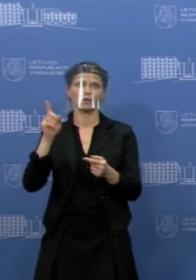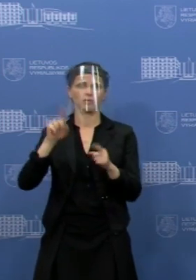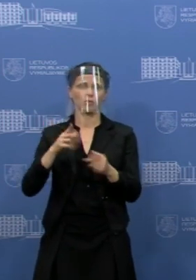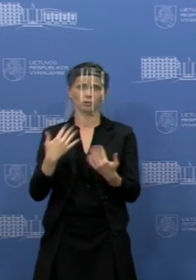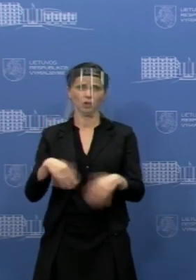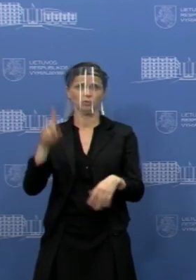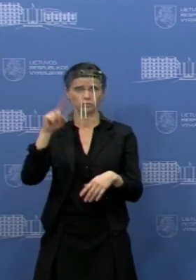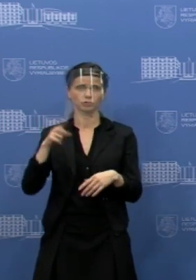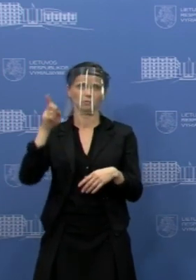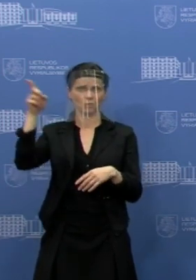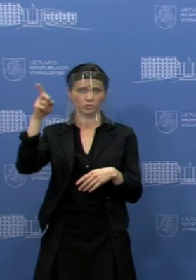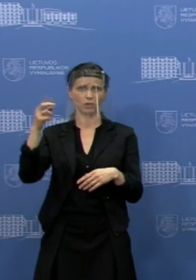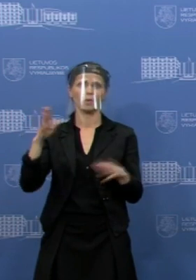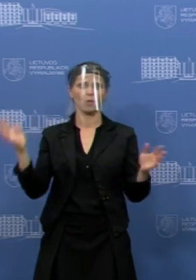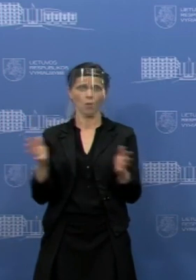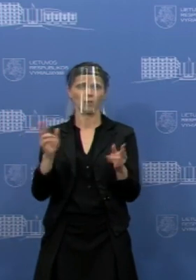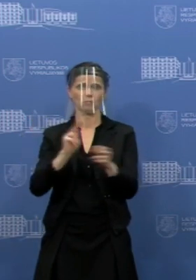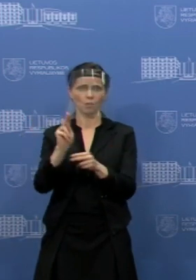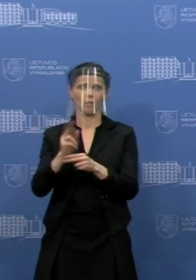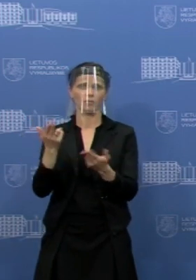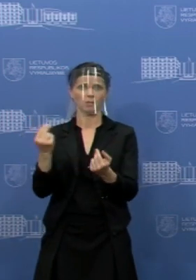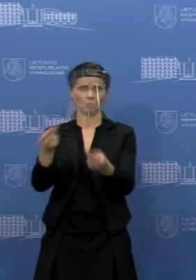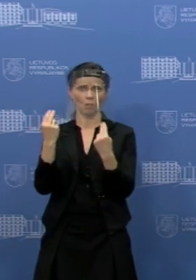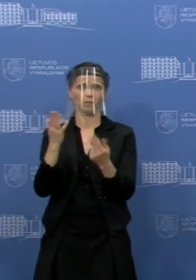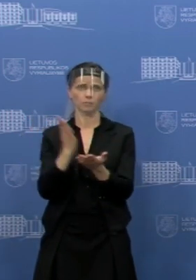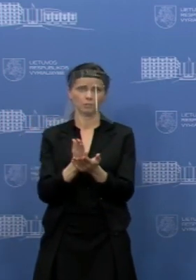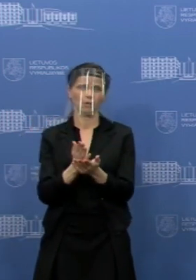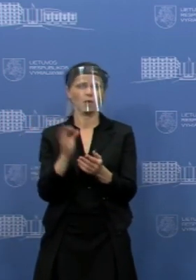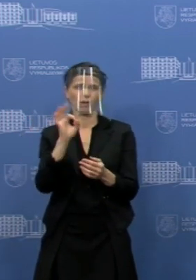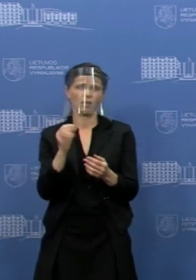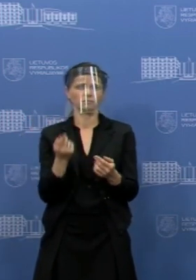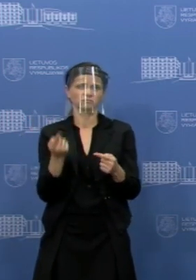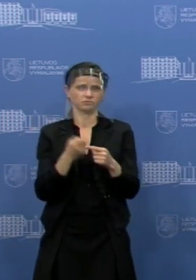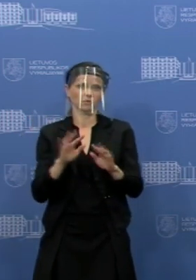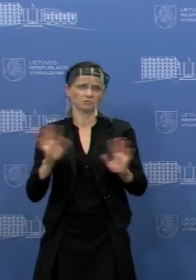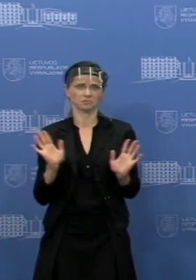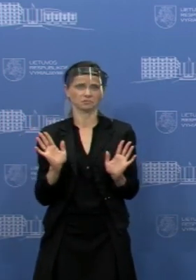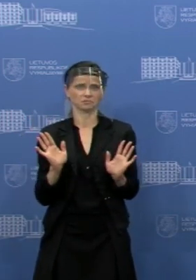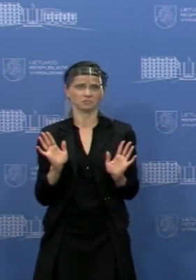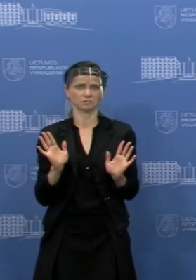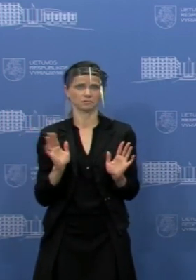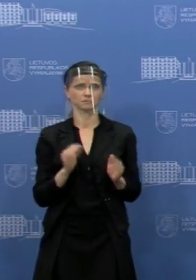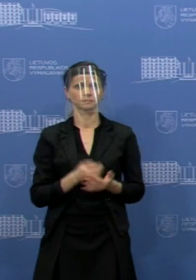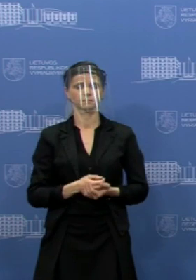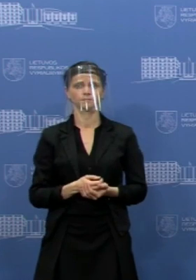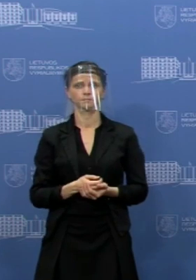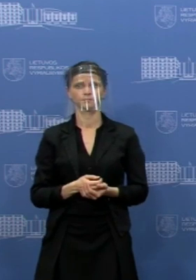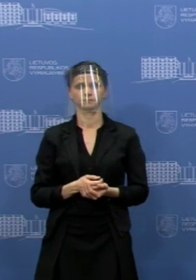konkrečiau kažkas dėl šitų įsteigų? Ir, na, kol kas tiek, turėsiu gal galėjau darpausmą.